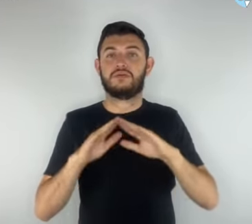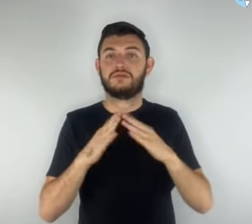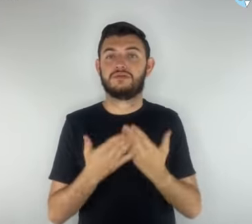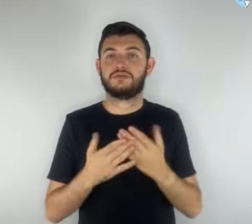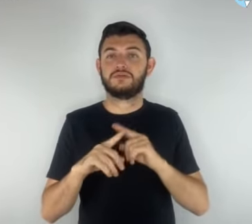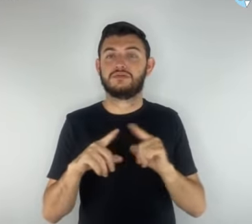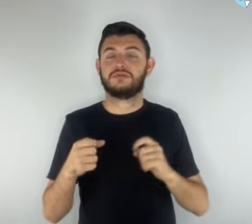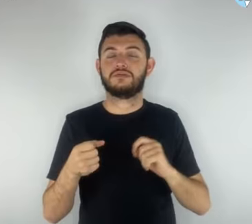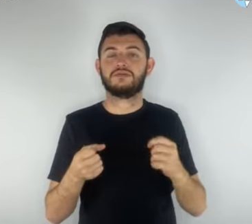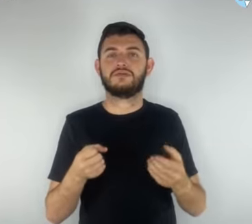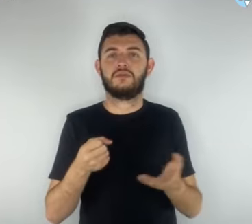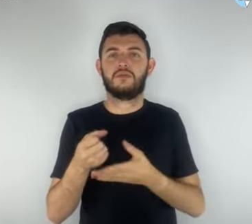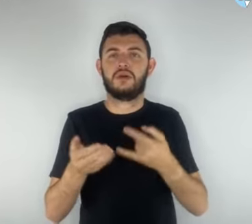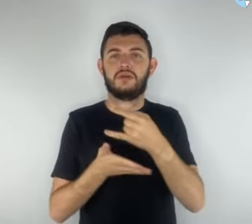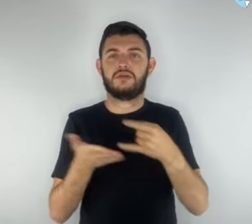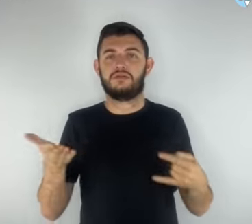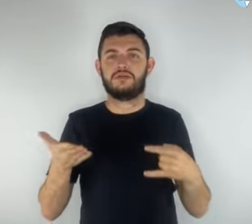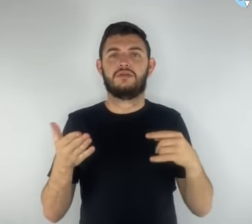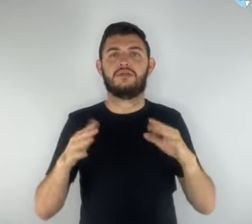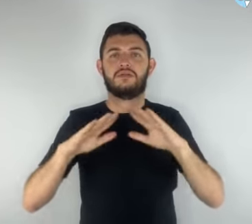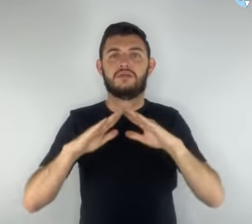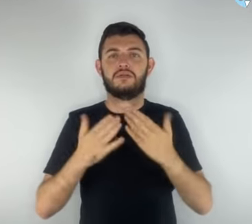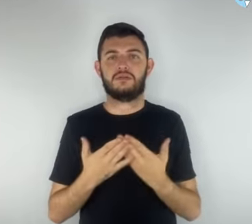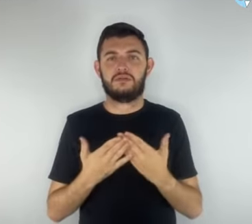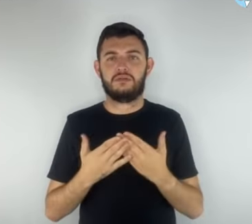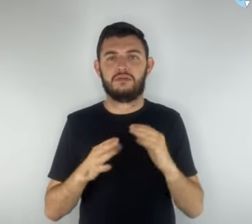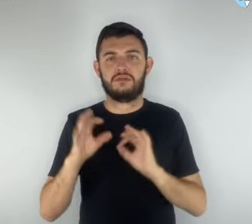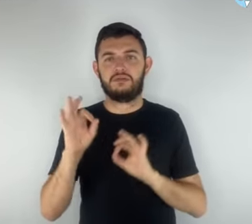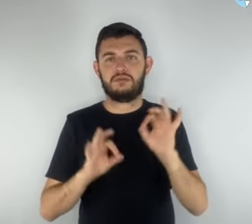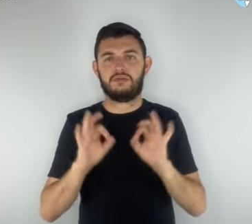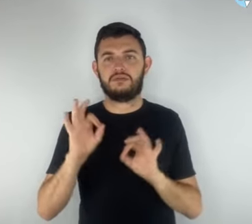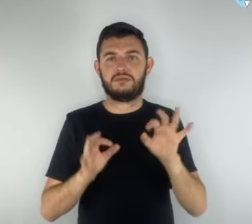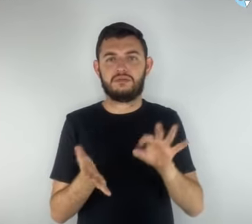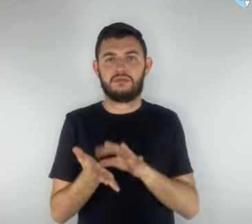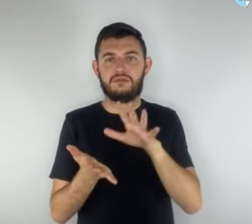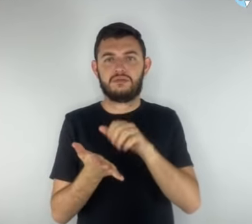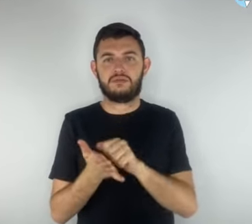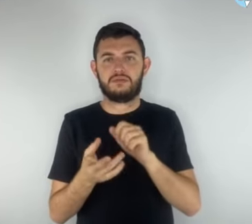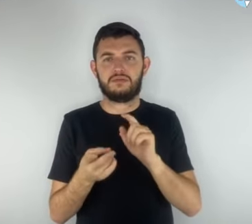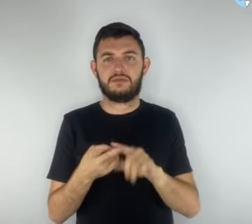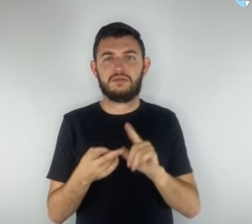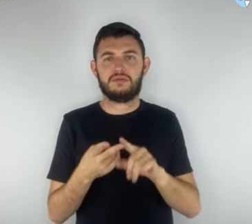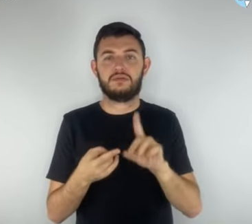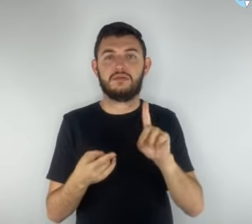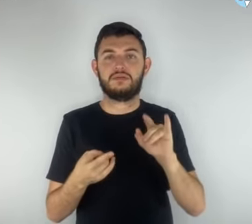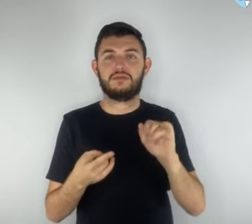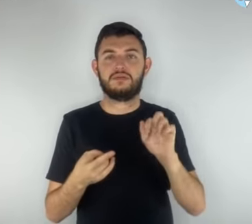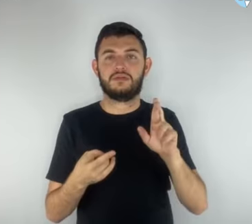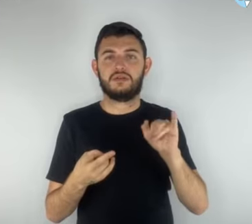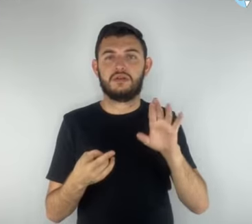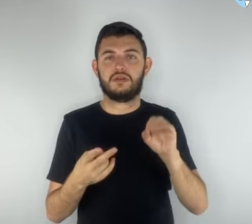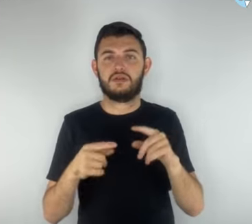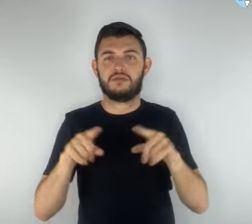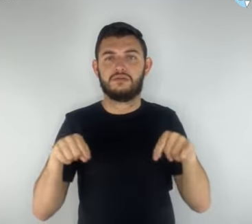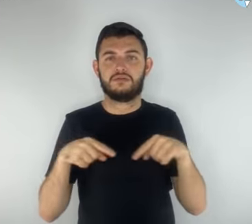dela que os centros de ensino organizam matrículas, diários de classe, atas de resultados